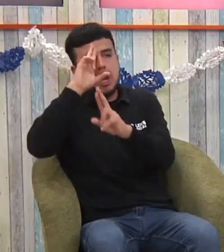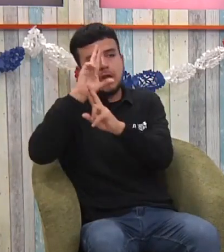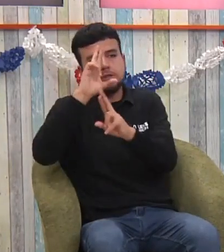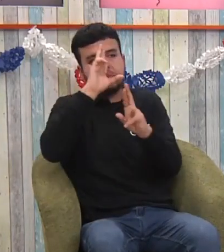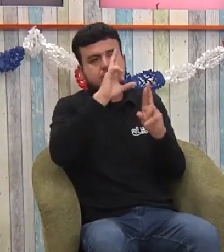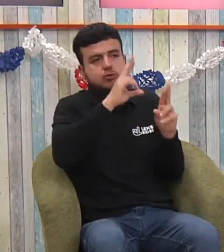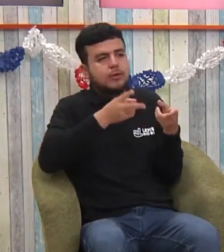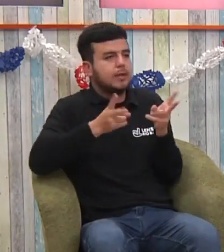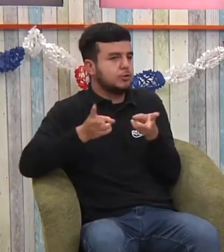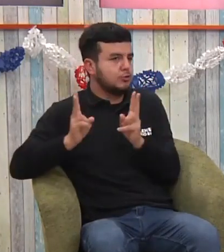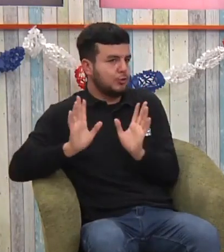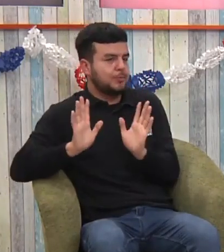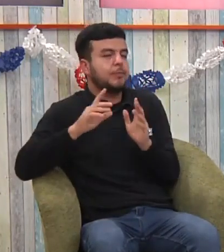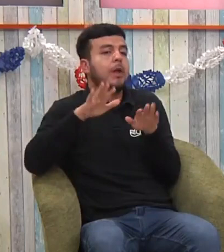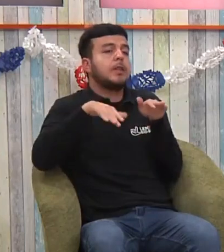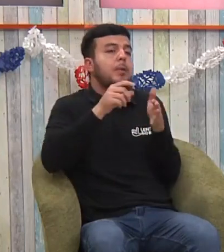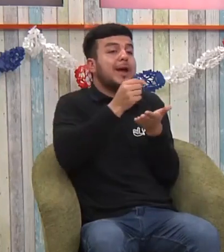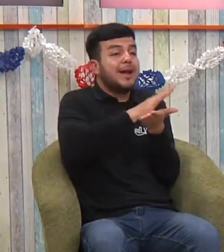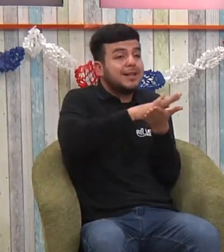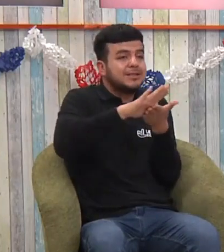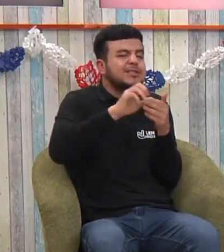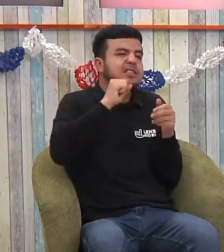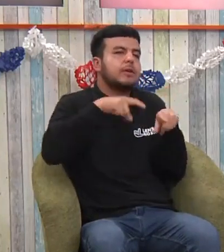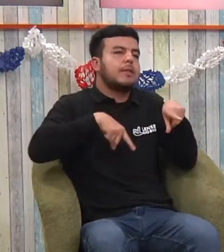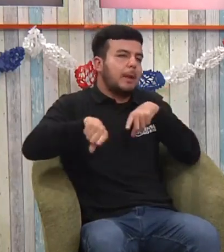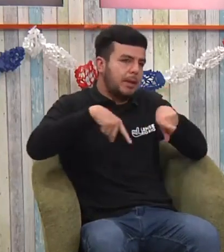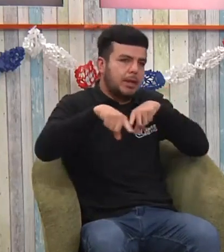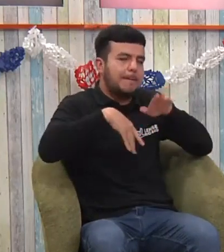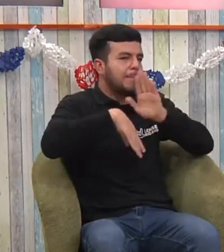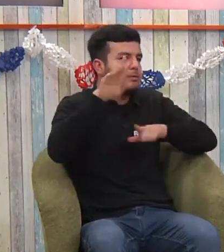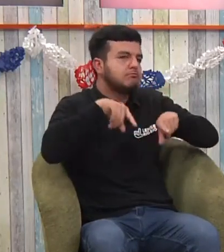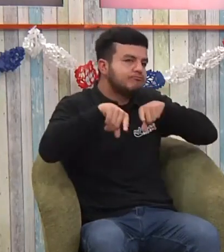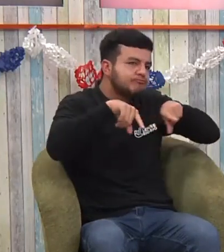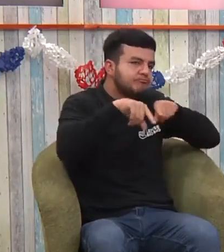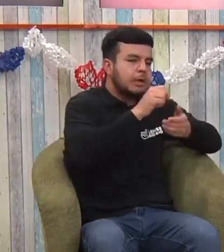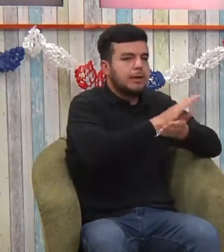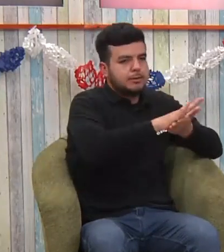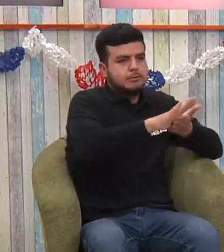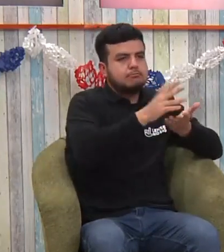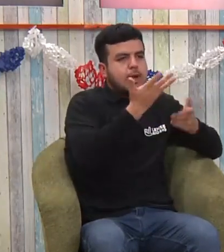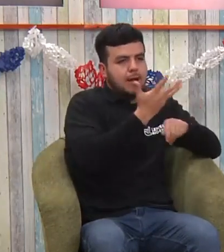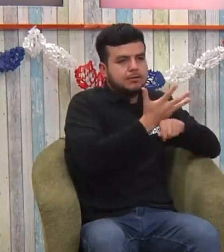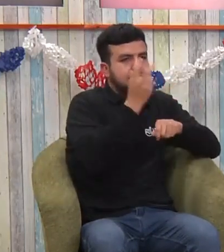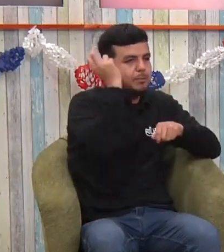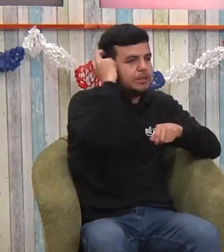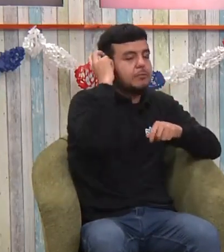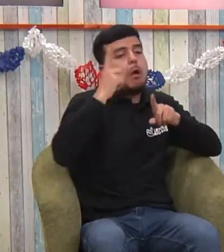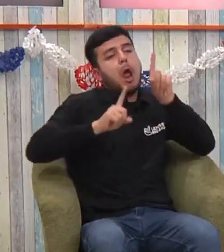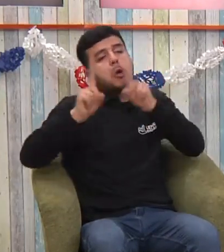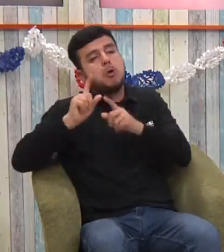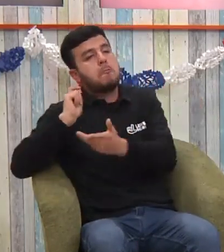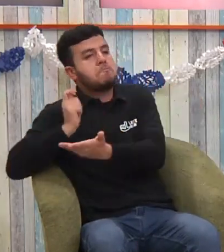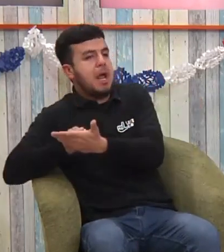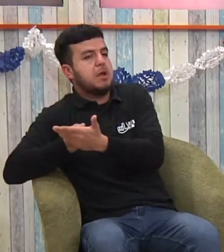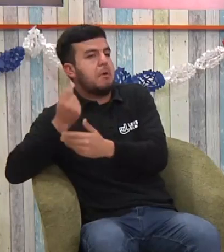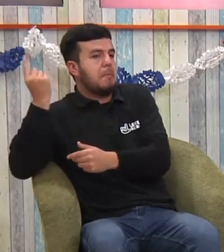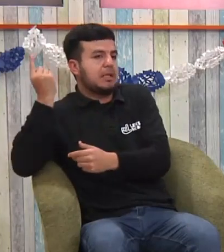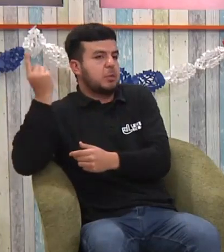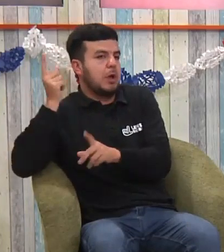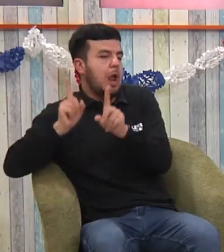hay personas que lo deciden, hay personas quienes no, eso se respeta, pero también la facilidad del acceso a este trámite, hay